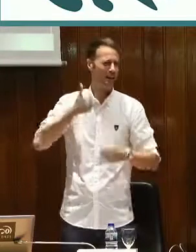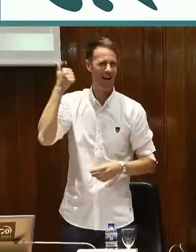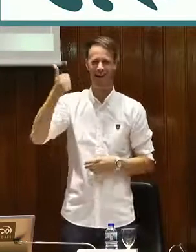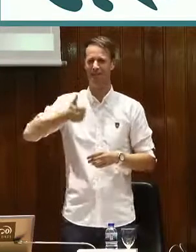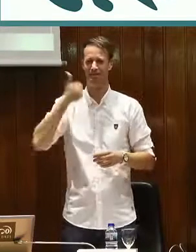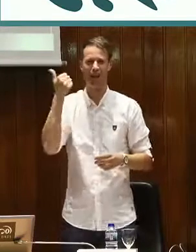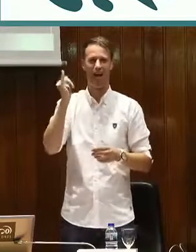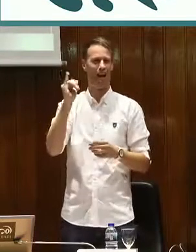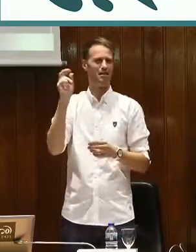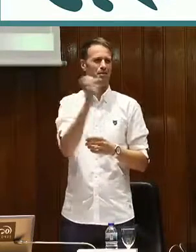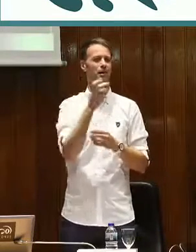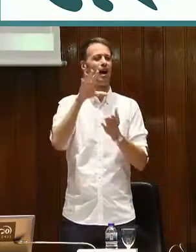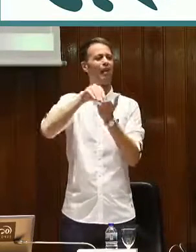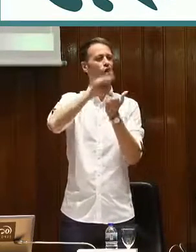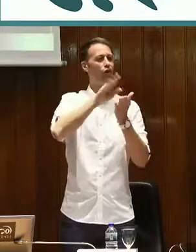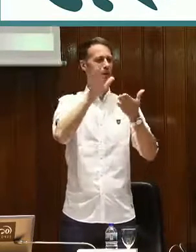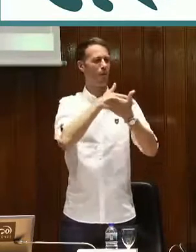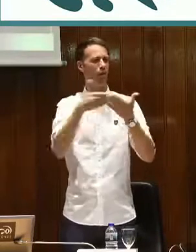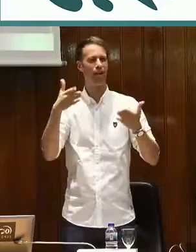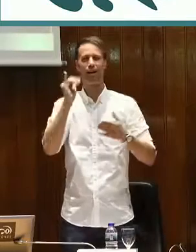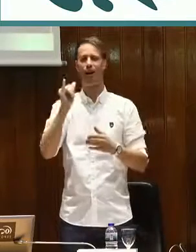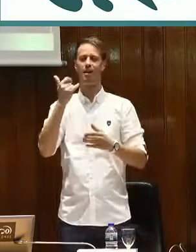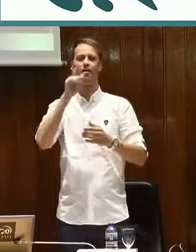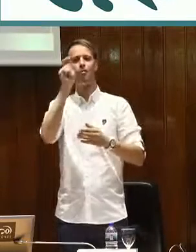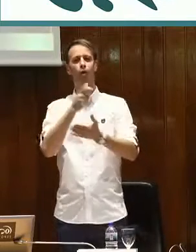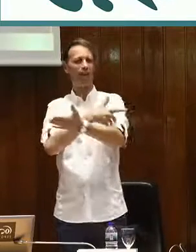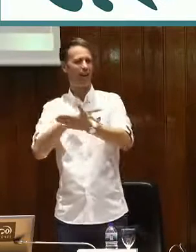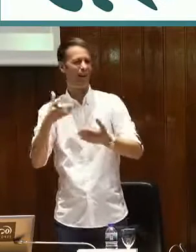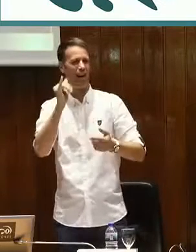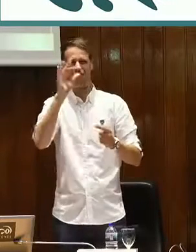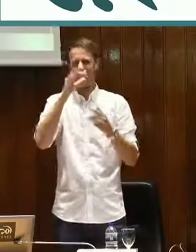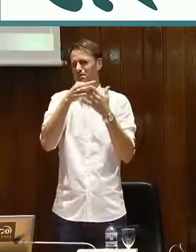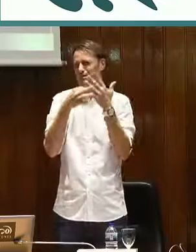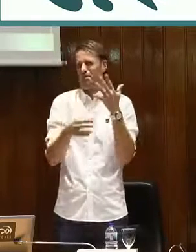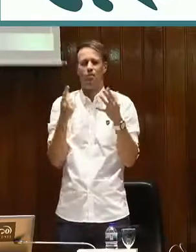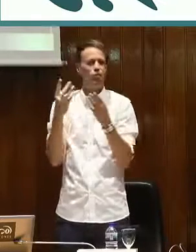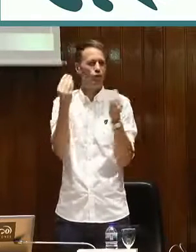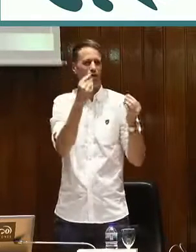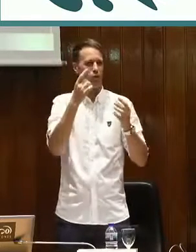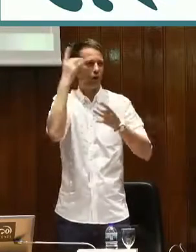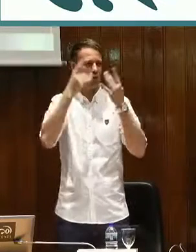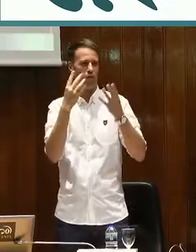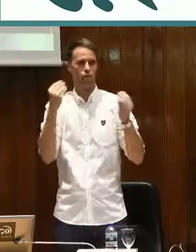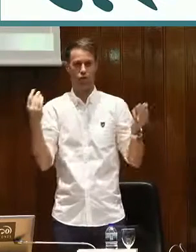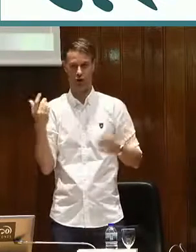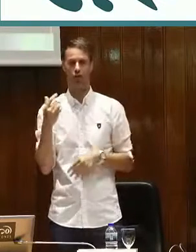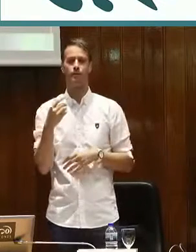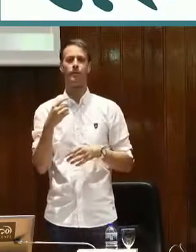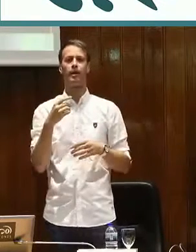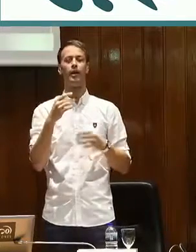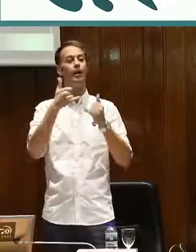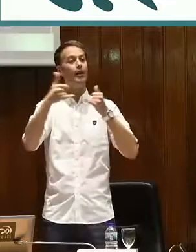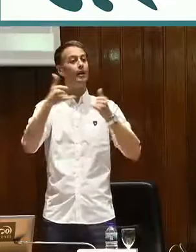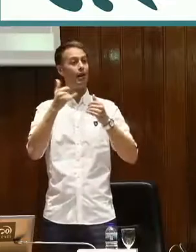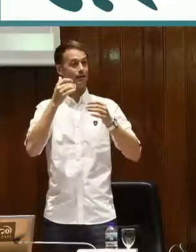Y ya no nos cabían más fotos en la transparencia porque seguimos creando. Hay poesías, están bodas de sangre, la antología poética, perdón, bodas de